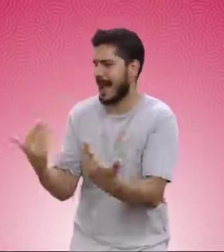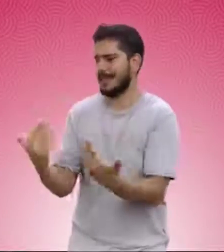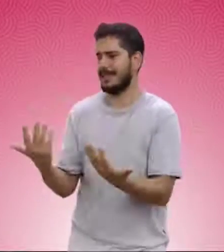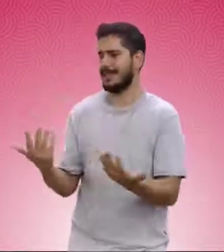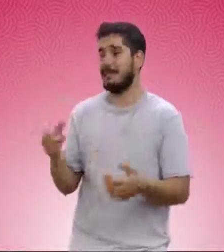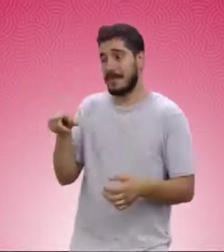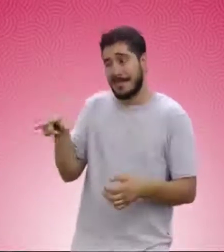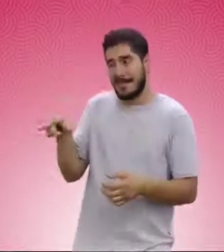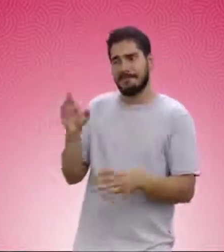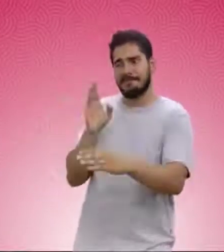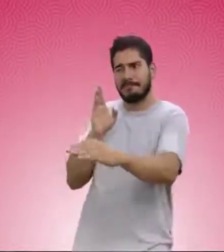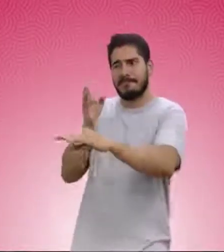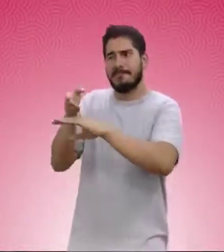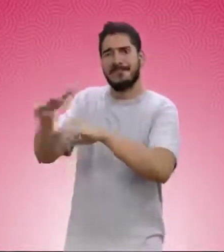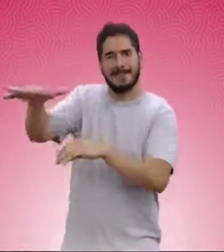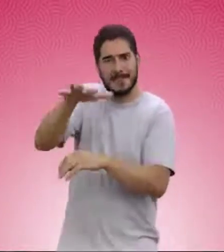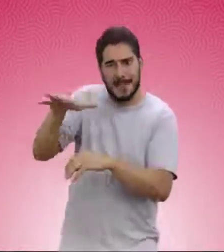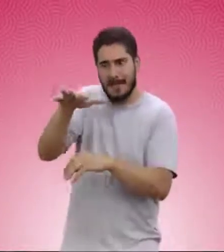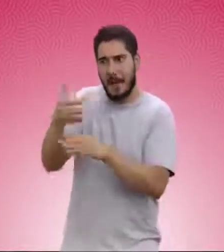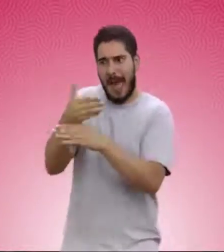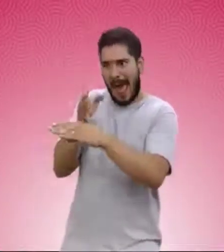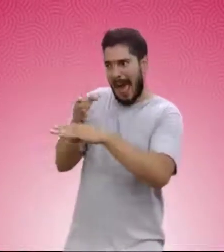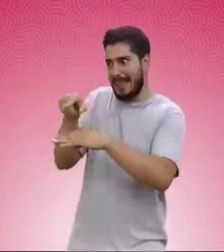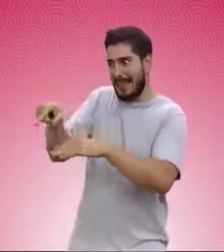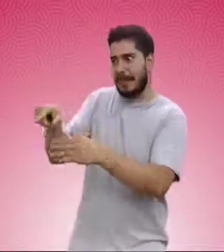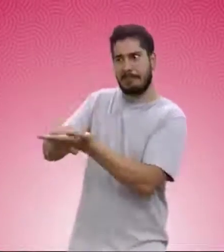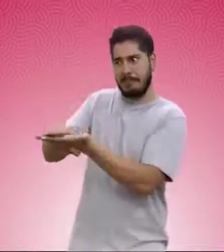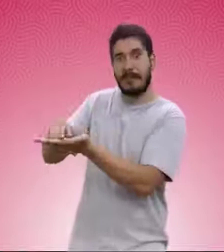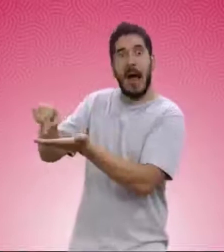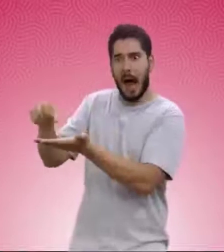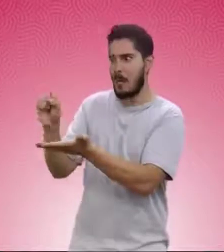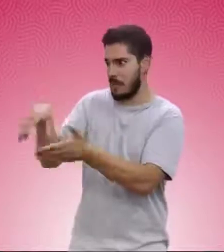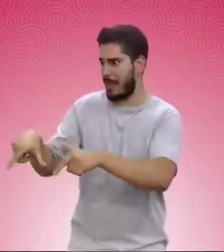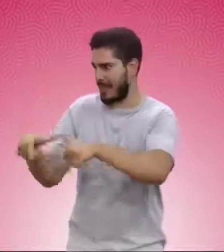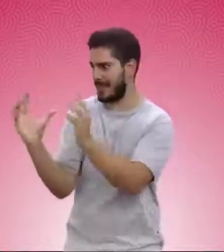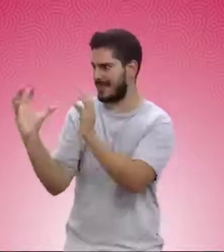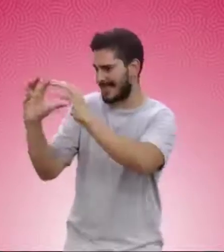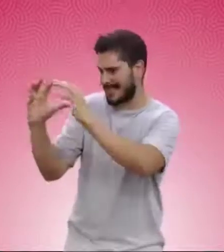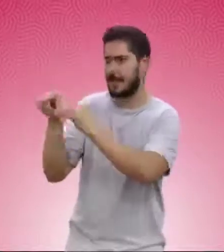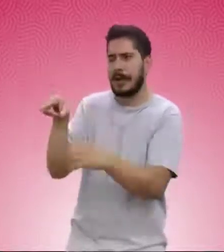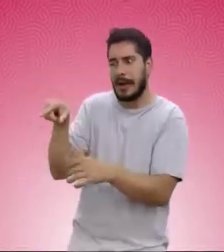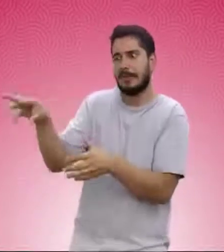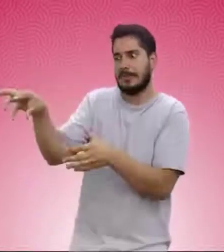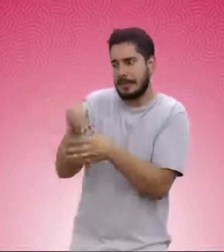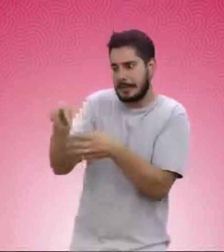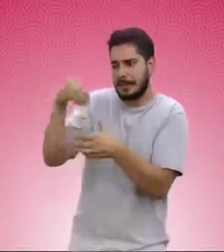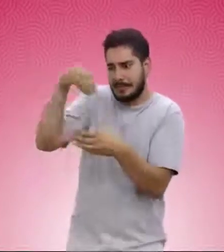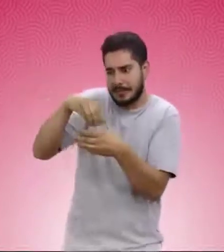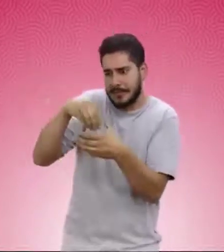vayas llegando a tu casa, ahí vas a ver un árbol. Bueno, de ese árbol vas a sacar las hojas, las vas a poner en recipiente y vas a tomar mate.